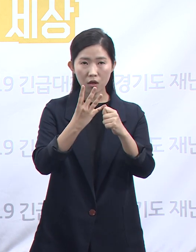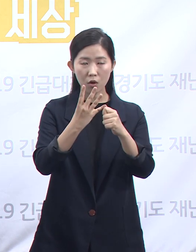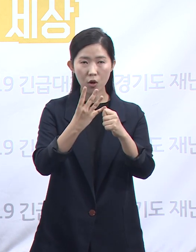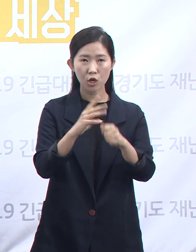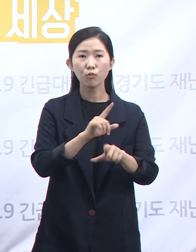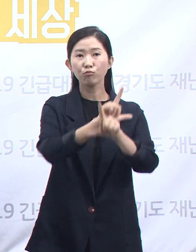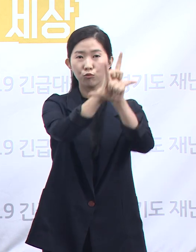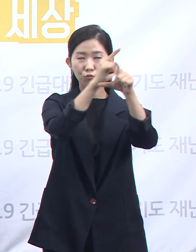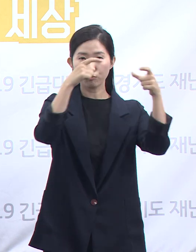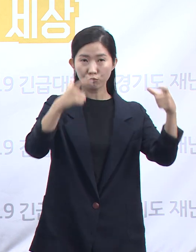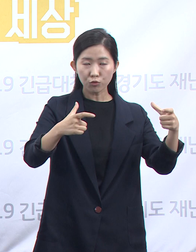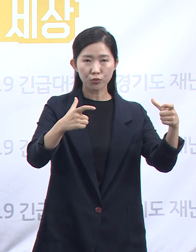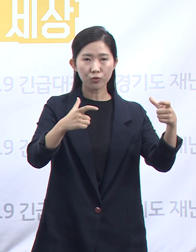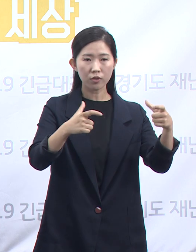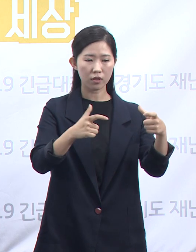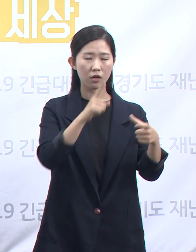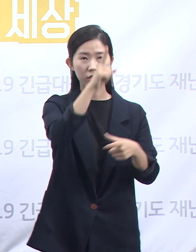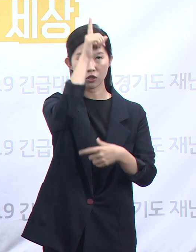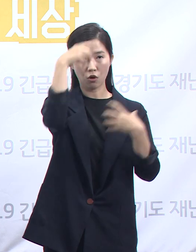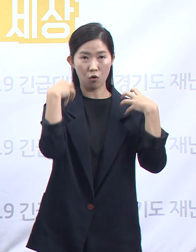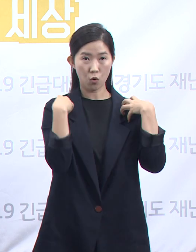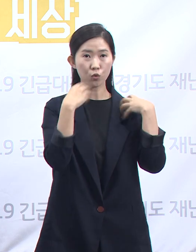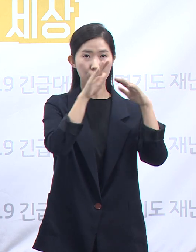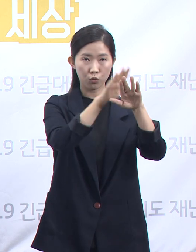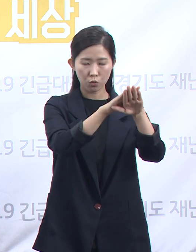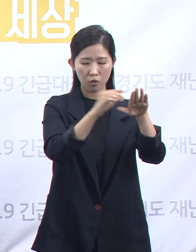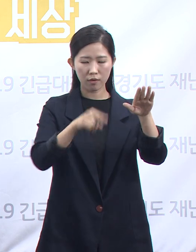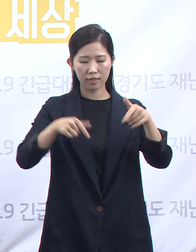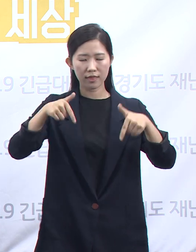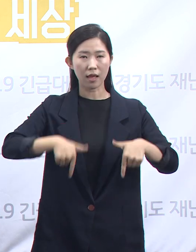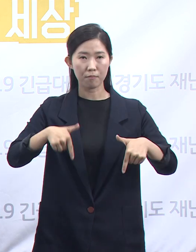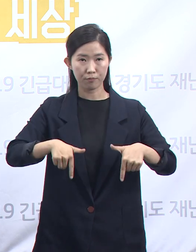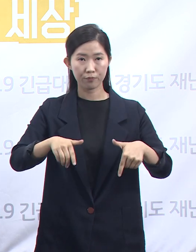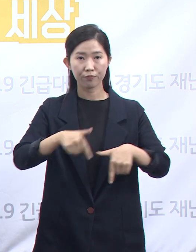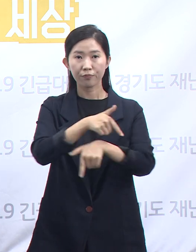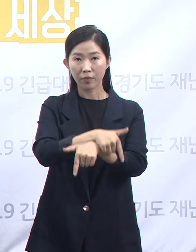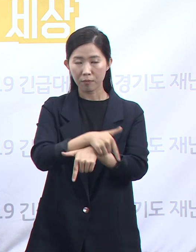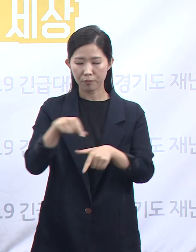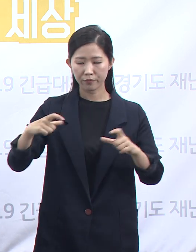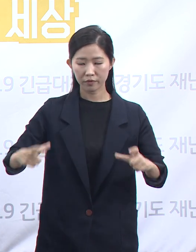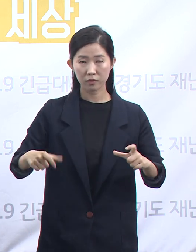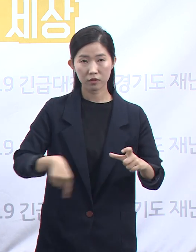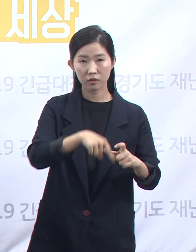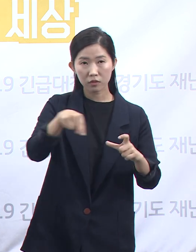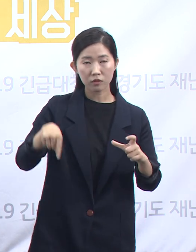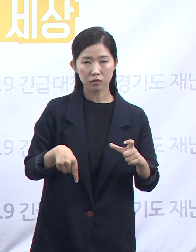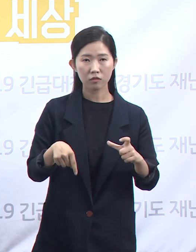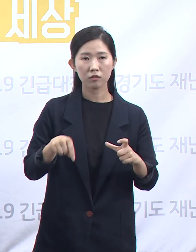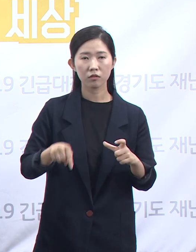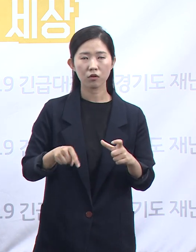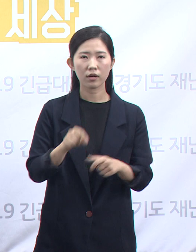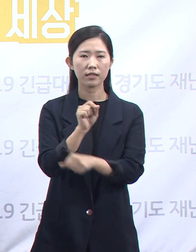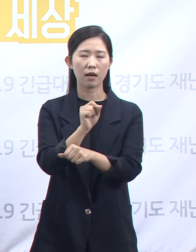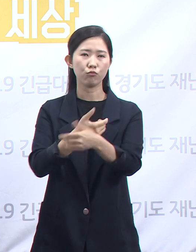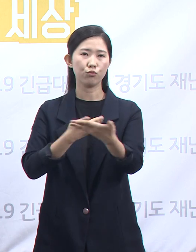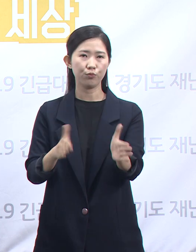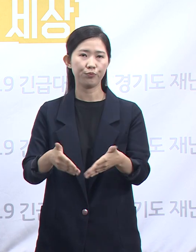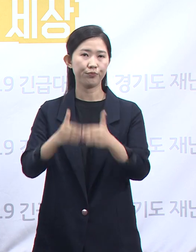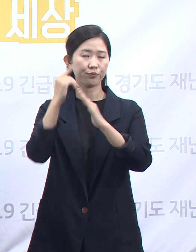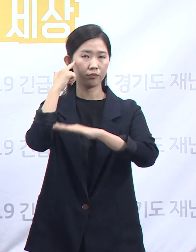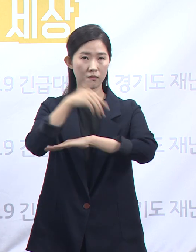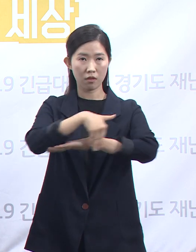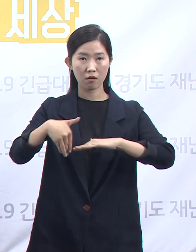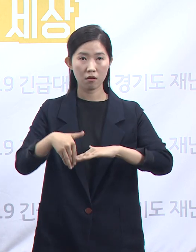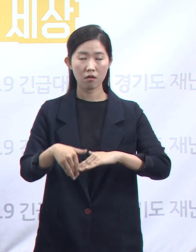남부의 사업소를 설치하겠습니다. 이 계획은 지역 균형발전은 물론 특별한 희생에는 특별한